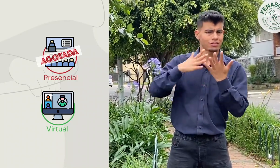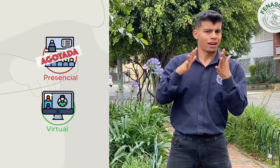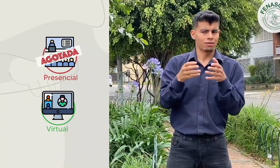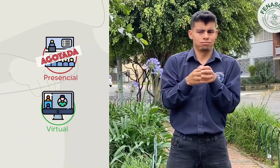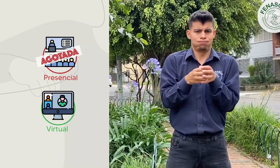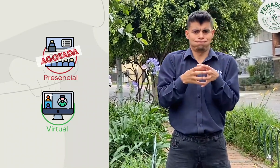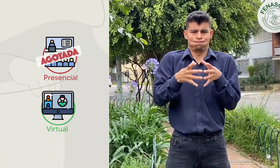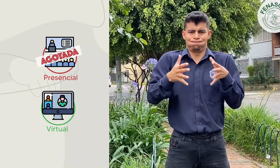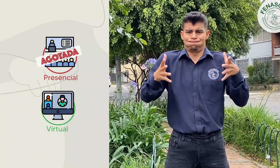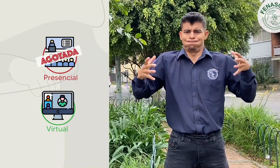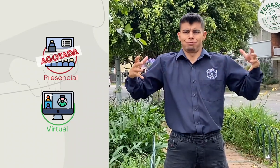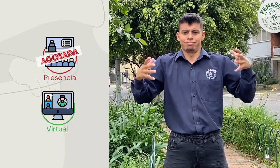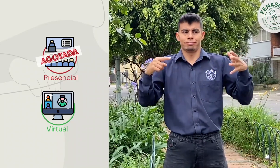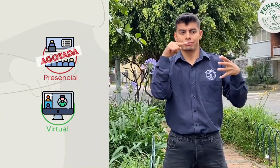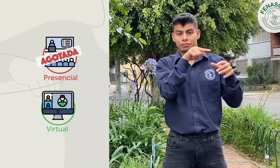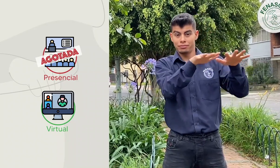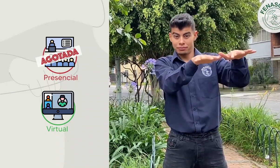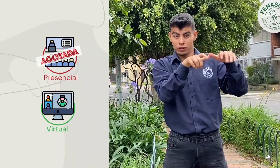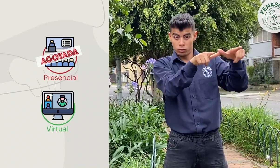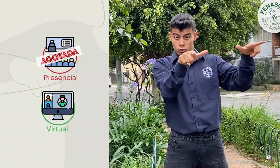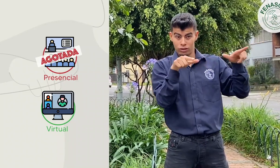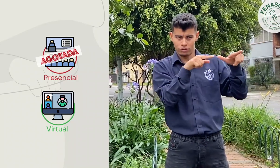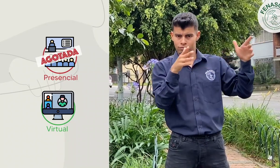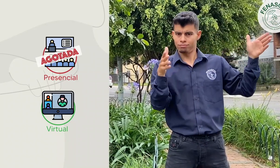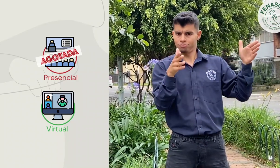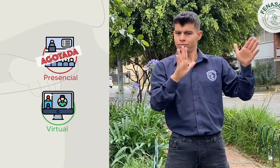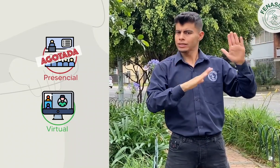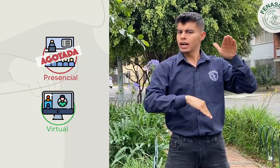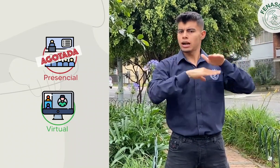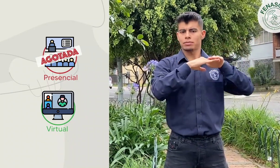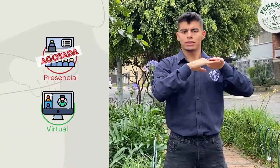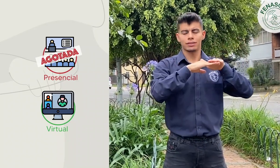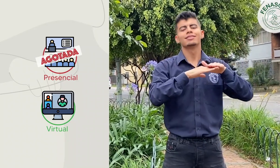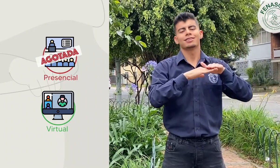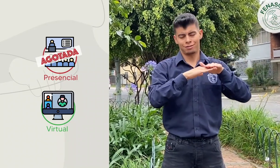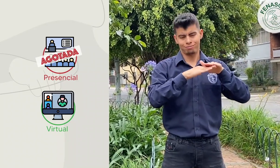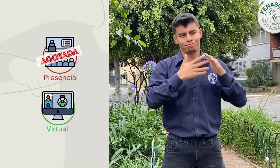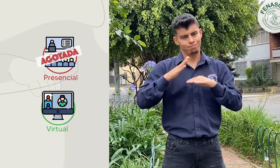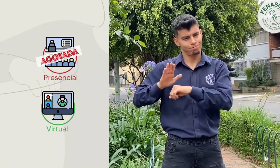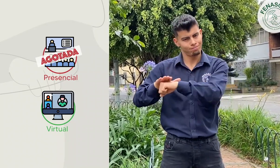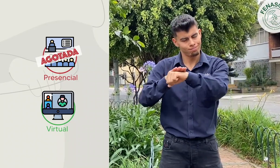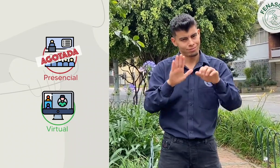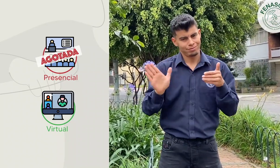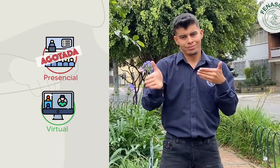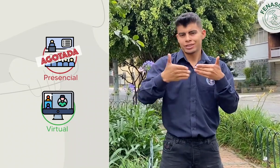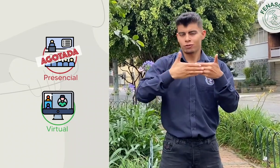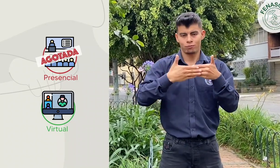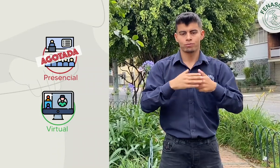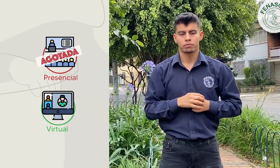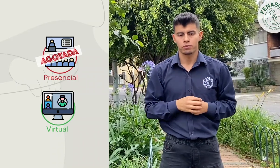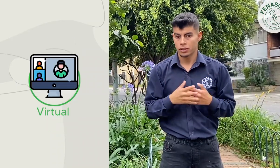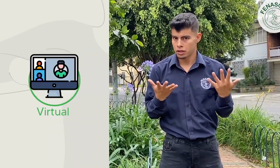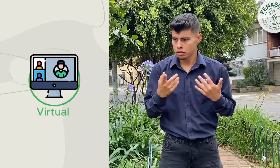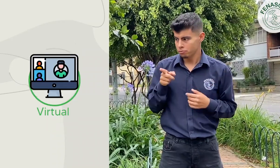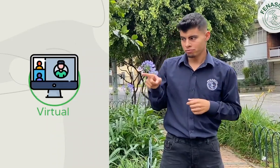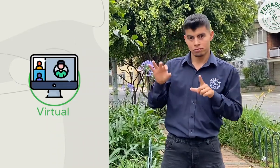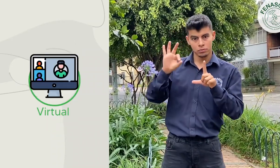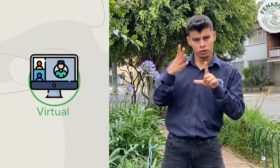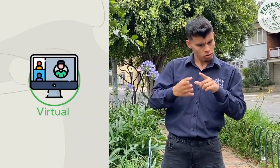inscritos de forma presencial de acuerdo a la capacidad del auditorio. Y por tal razón anunciamos el cierre de inscripciones en esta modalidad. Pero las inscripciones para